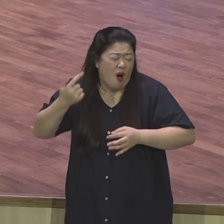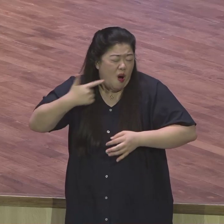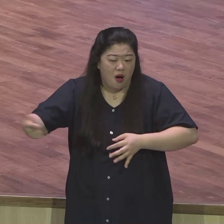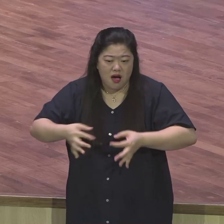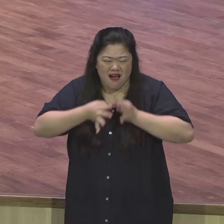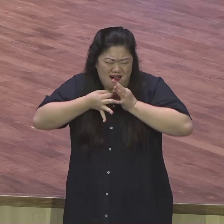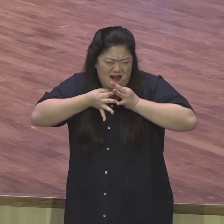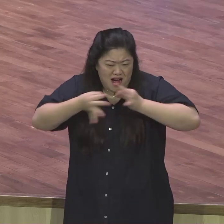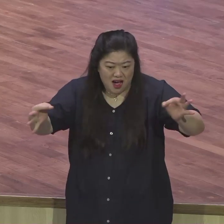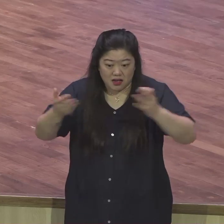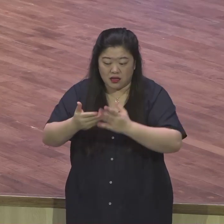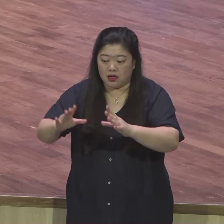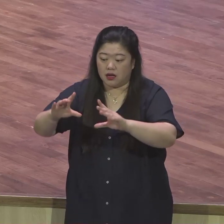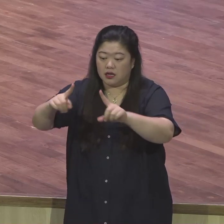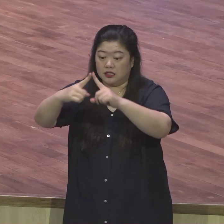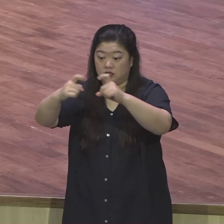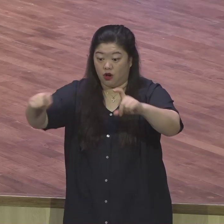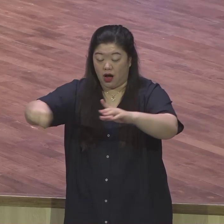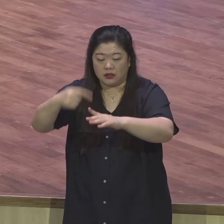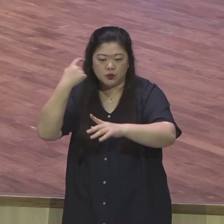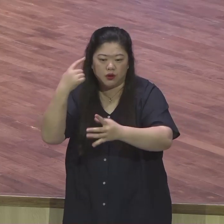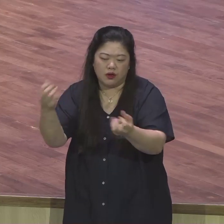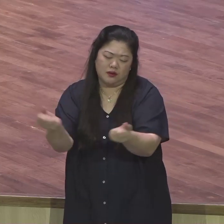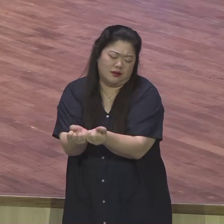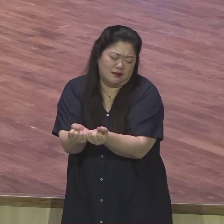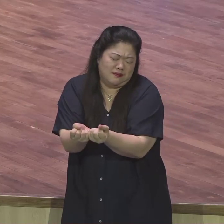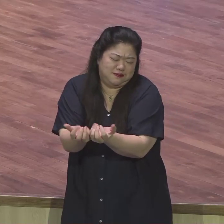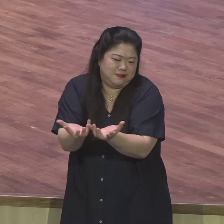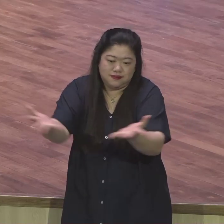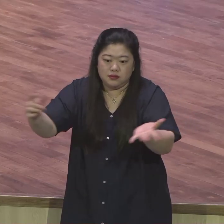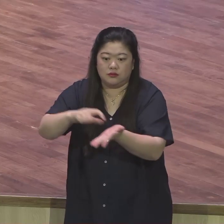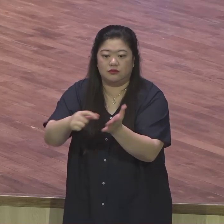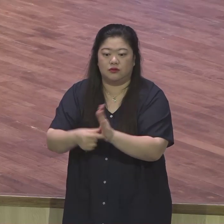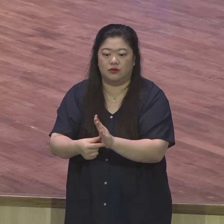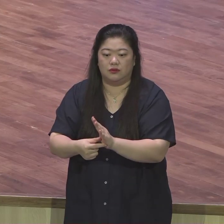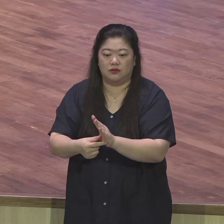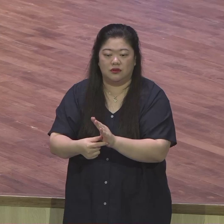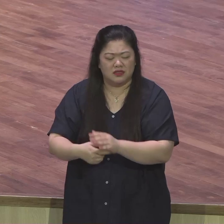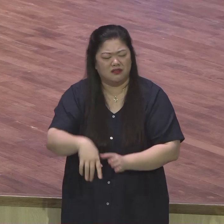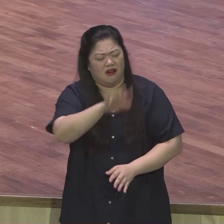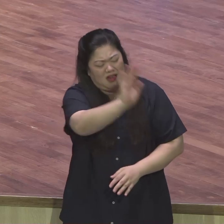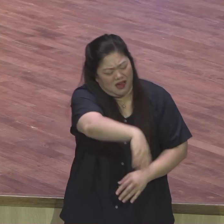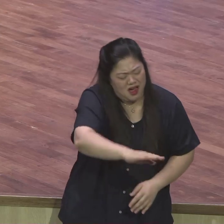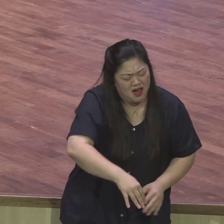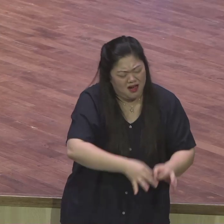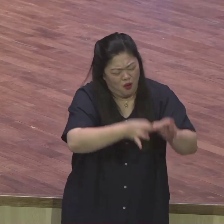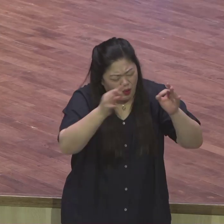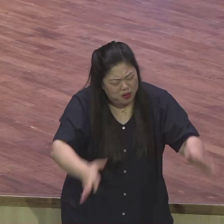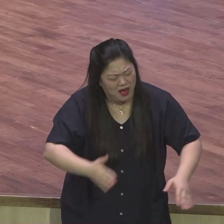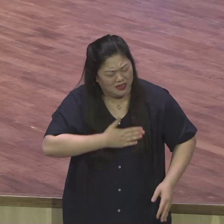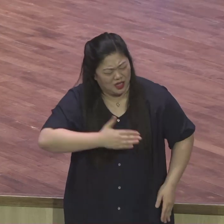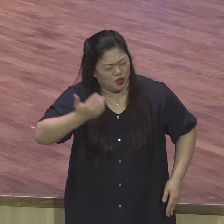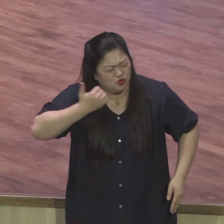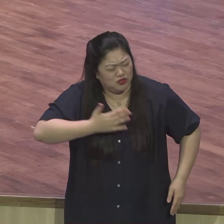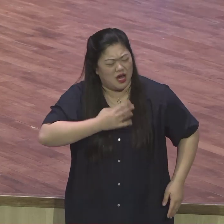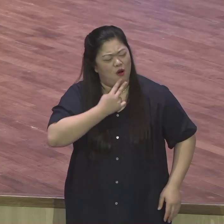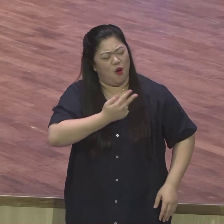자기가 요셉 이라고 그렇게 말한단 말이에요. 자 요셉의 눈물을 어떻게 보면요.